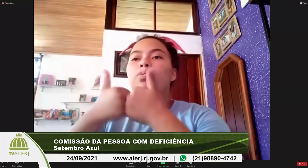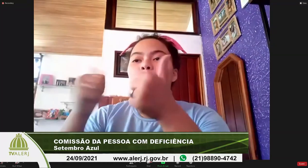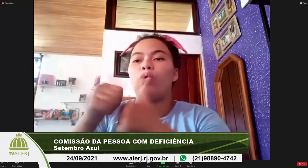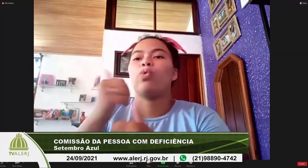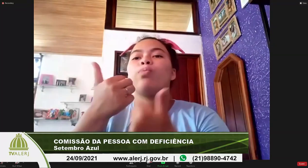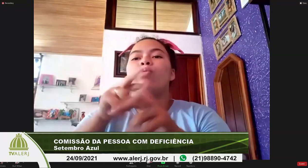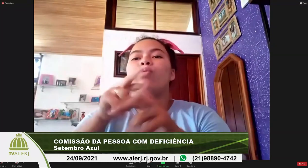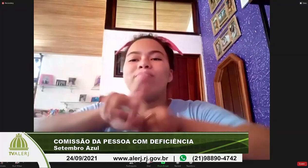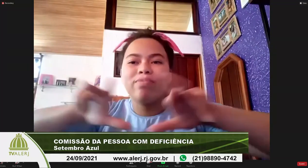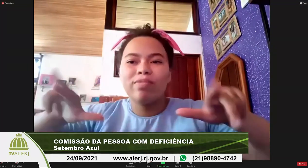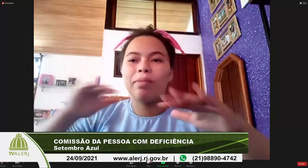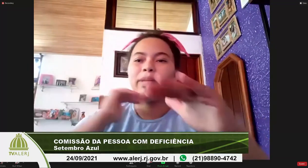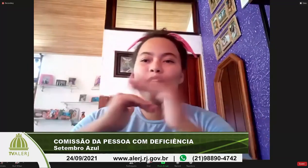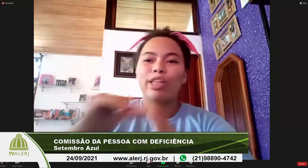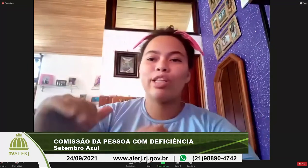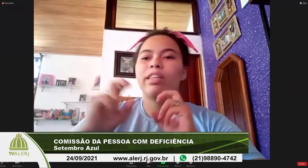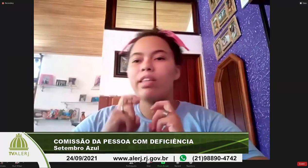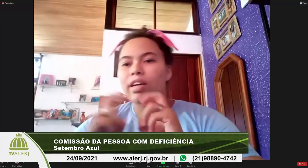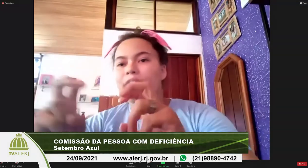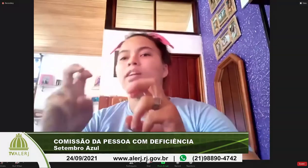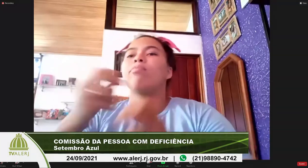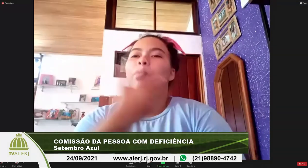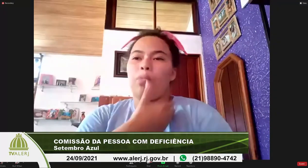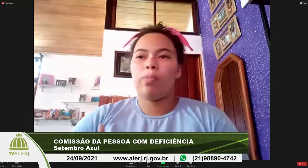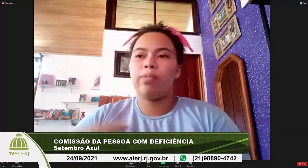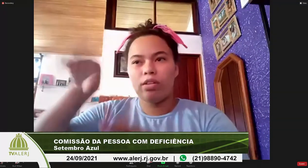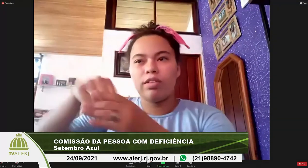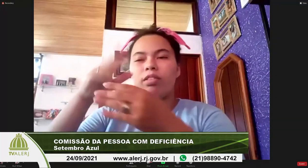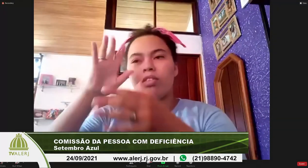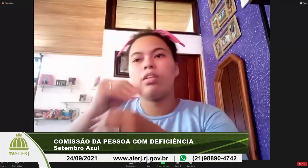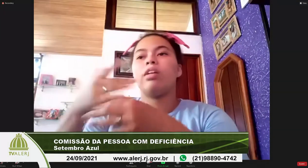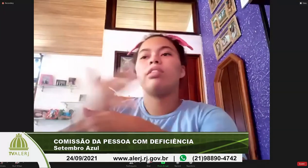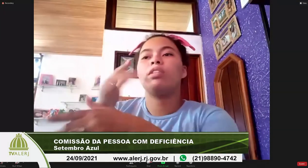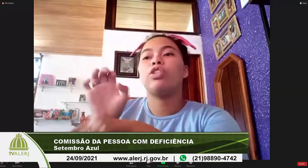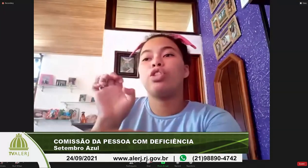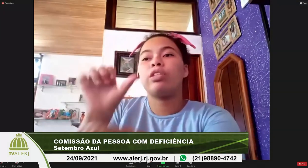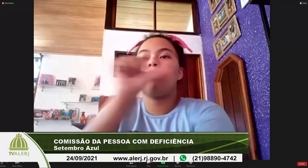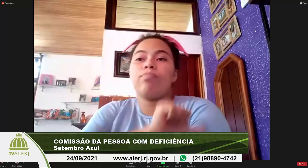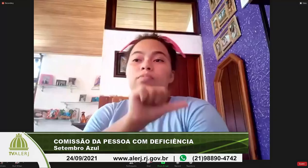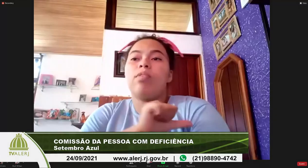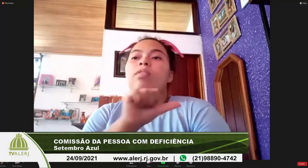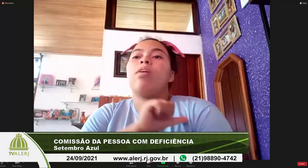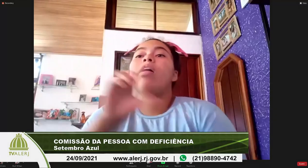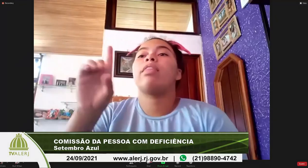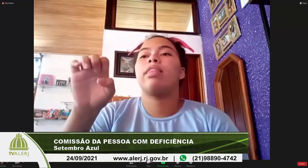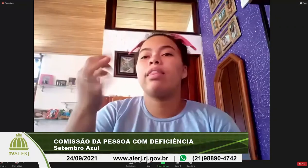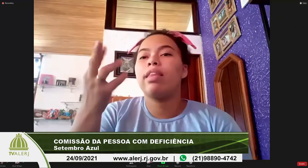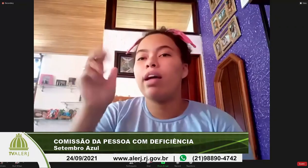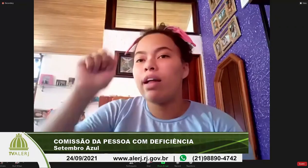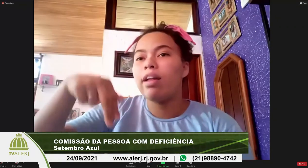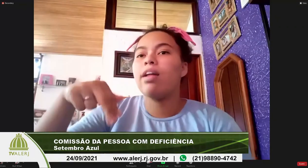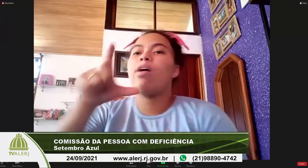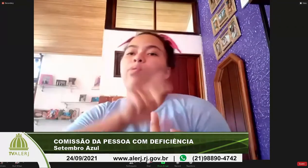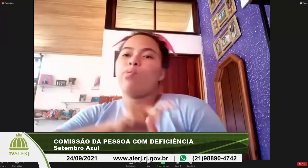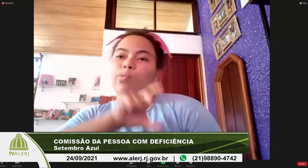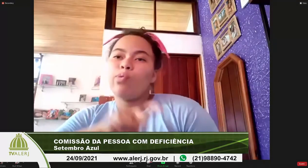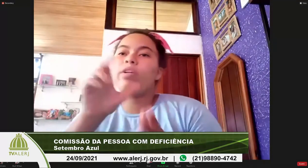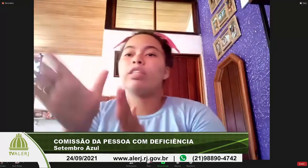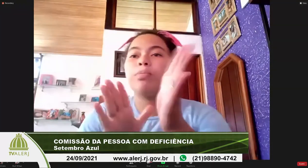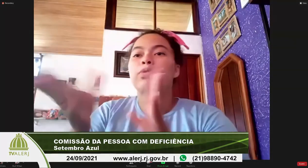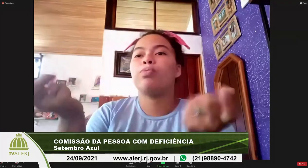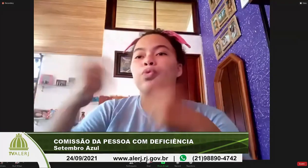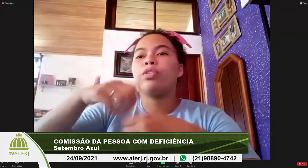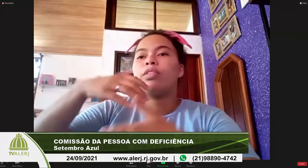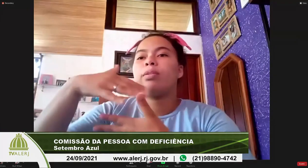acessibilidade no transporte público na cidade do rio detran rio de janeiro autoescolas acessíveis em